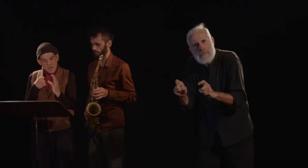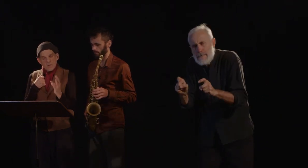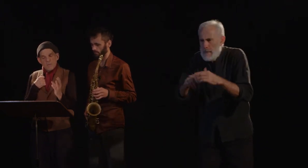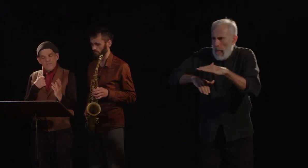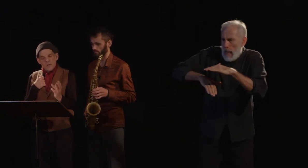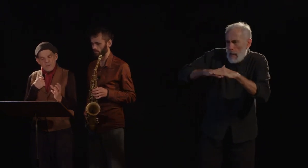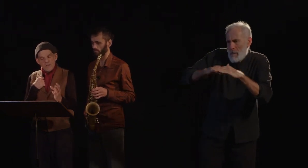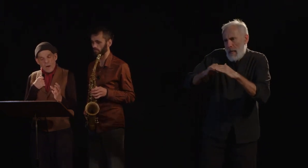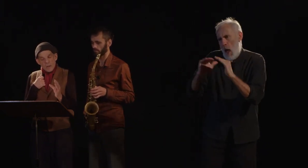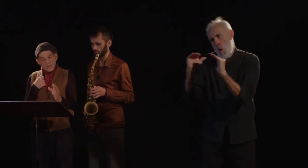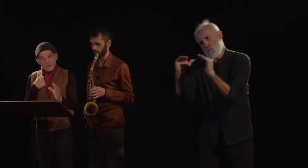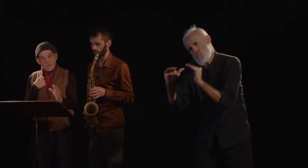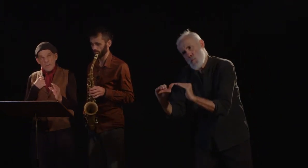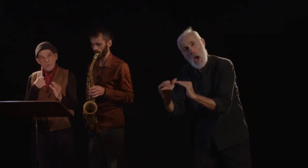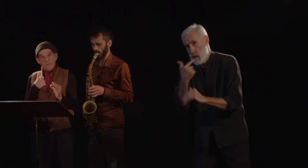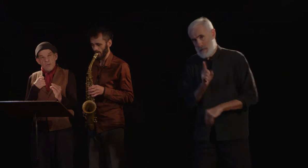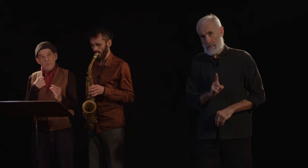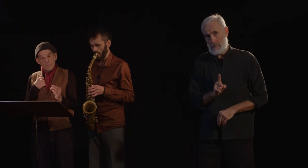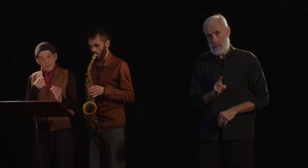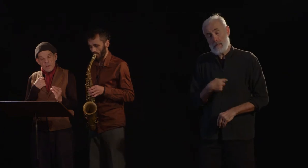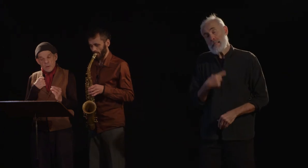circonscrire, je dis détruire.